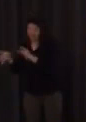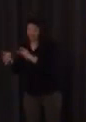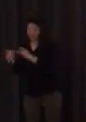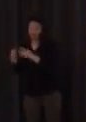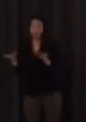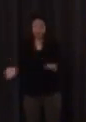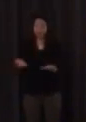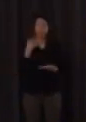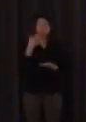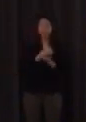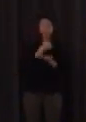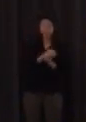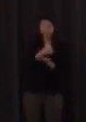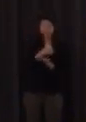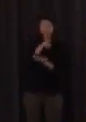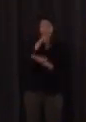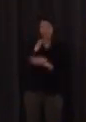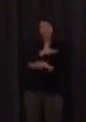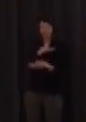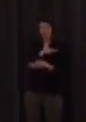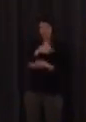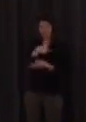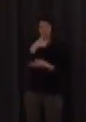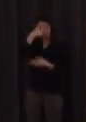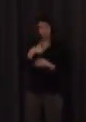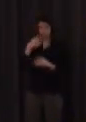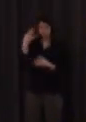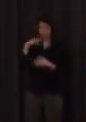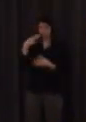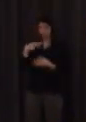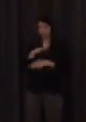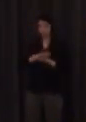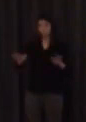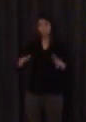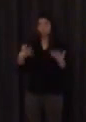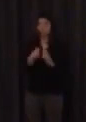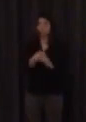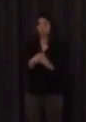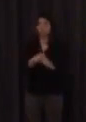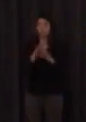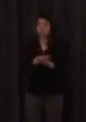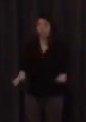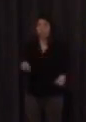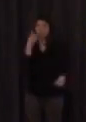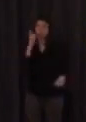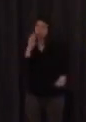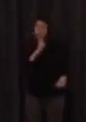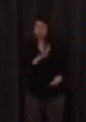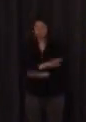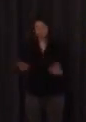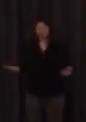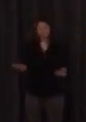estamos solos los alumnos sordos y el profe de acuerdo y entonces bueno pues es un aula normal con su programación diaria